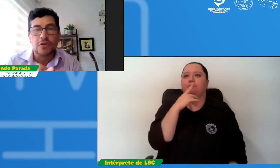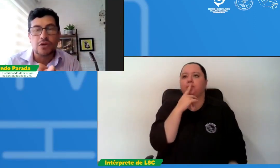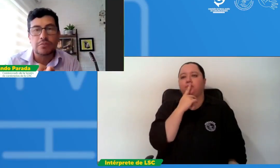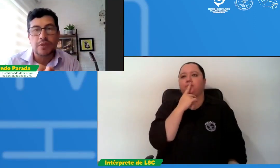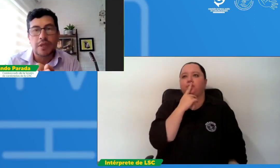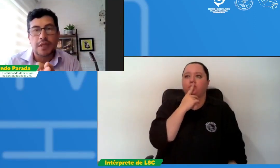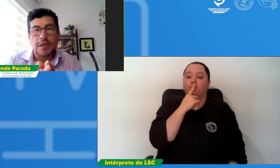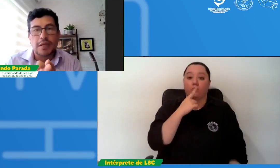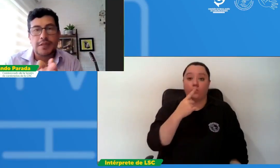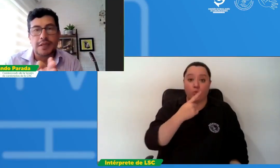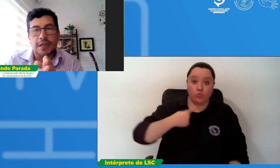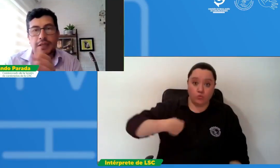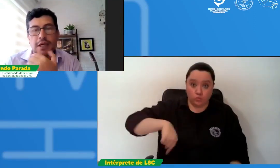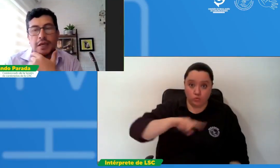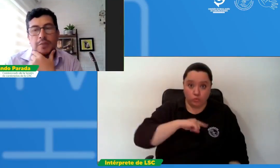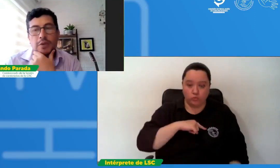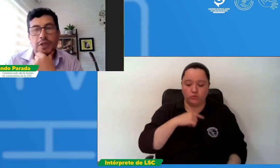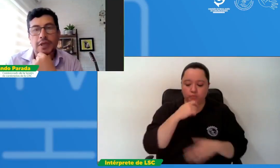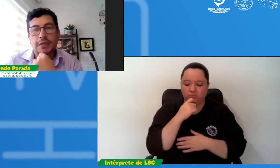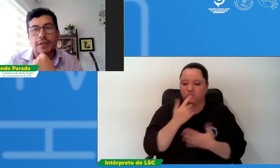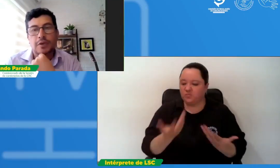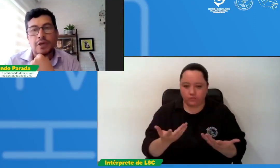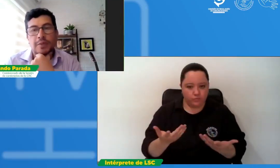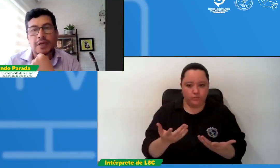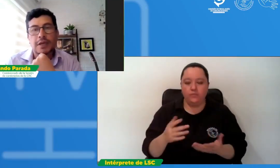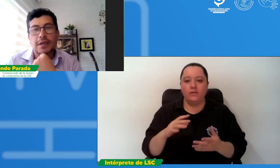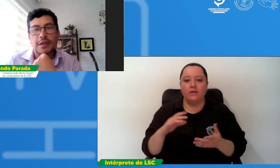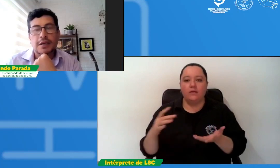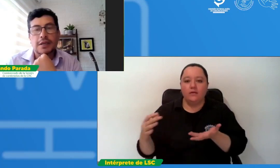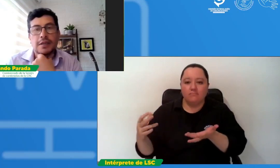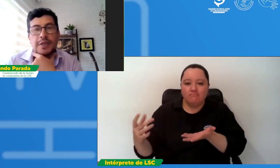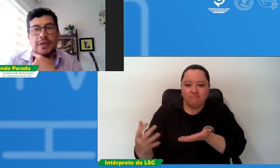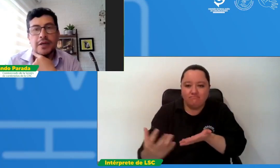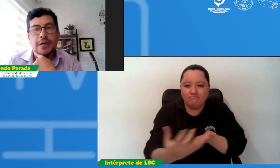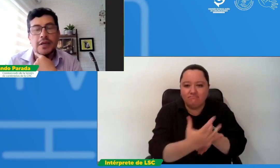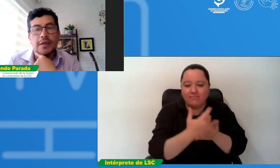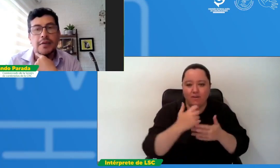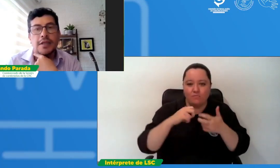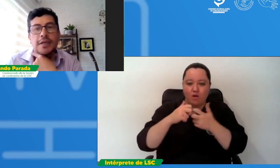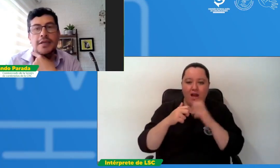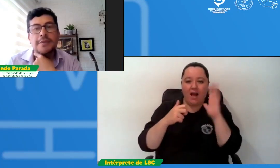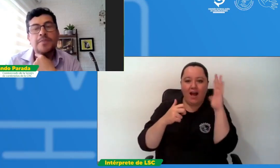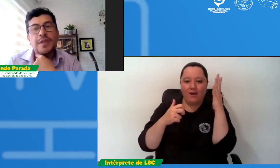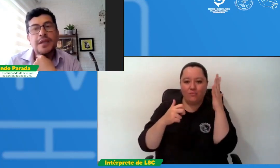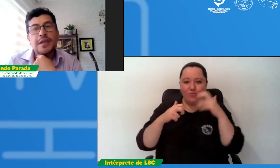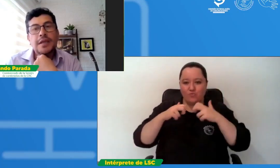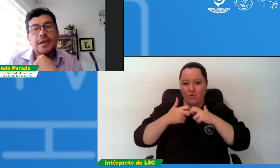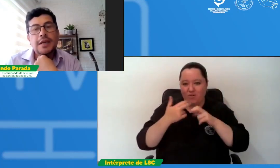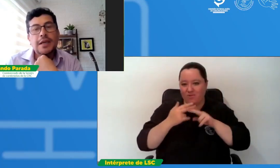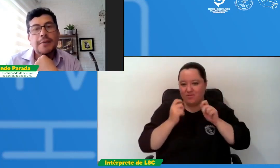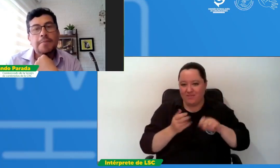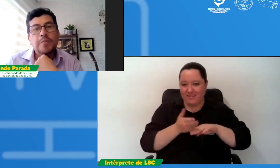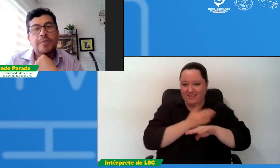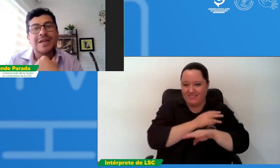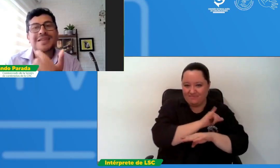siguiente al árbol de problema que terminaba Catalina vienen las